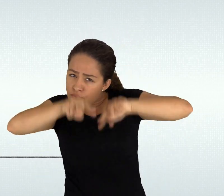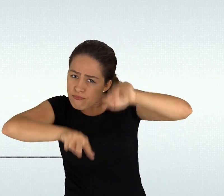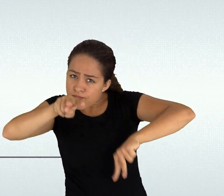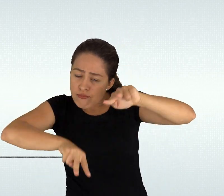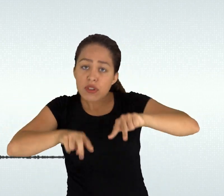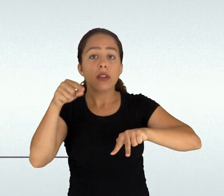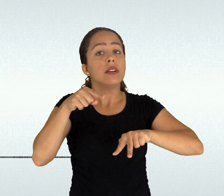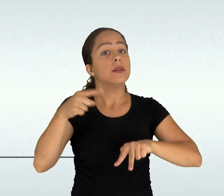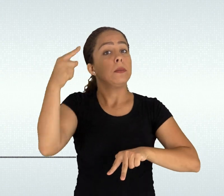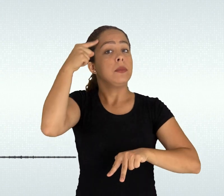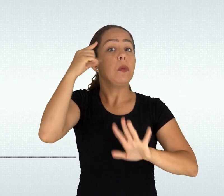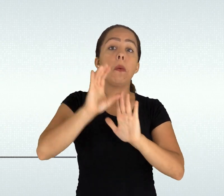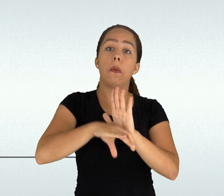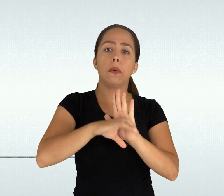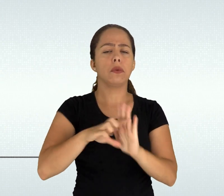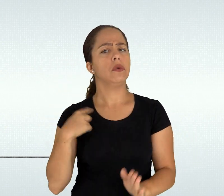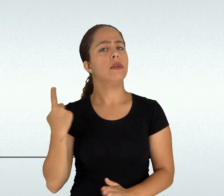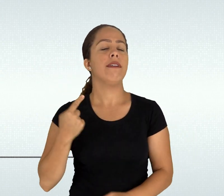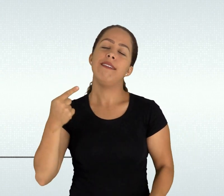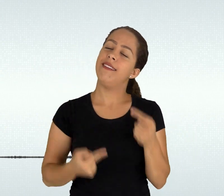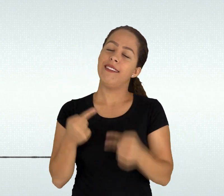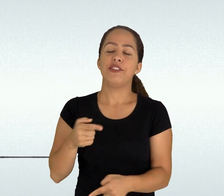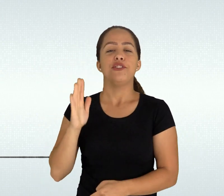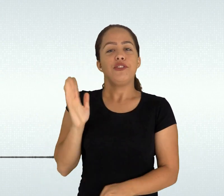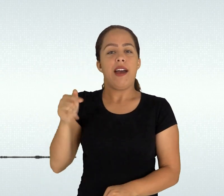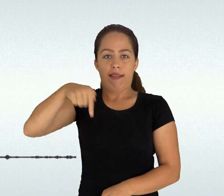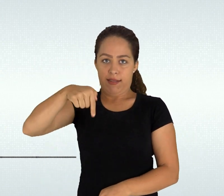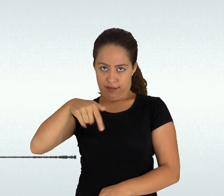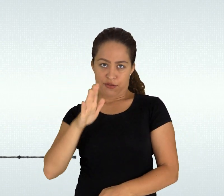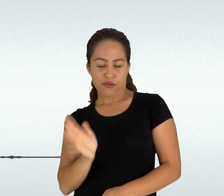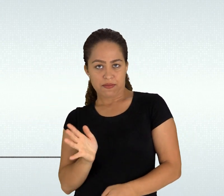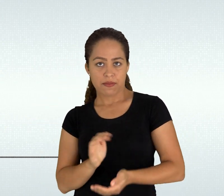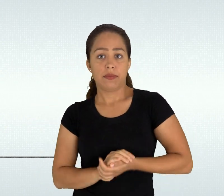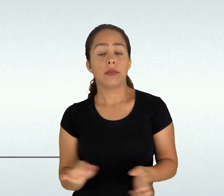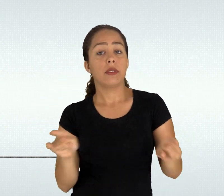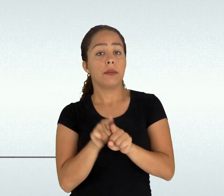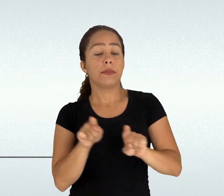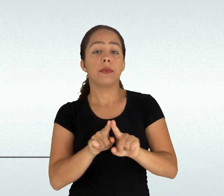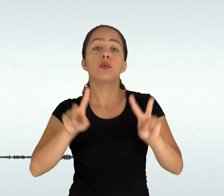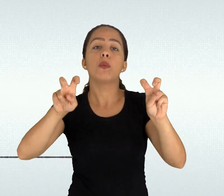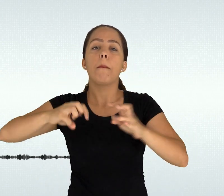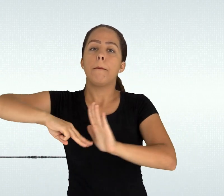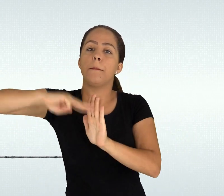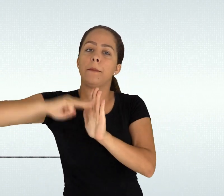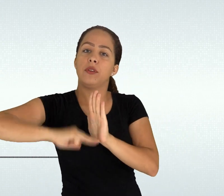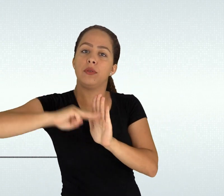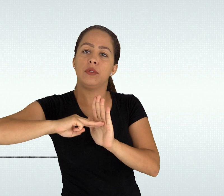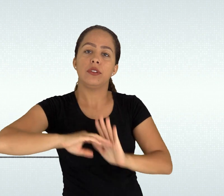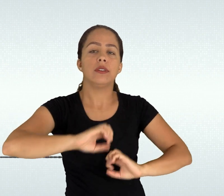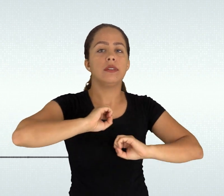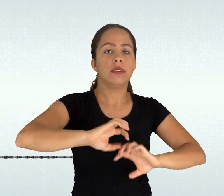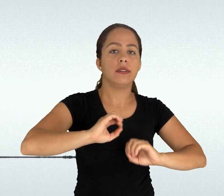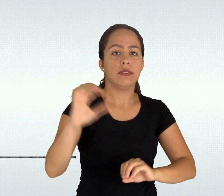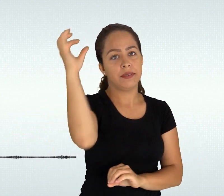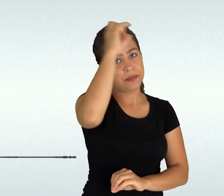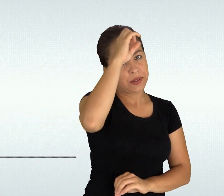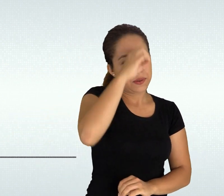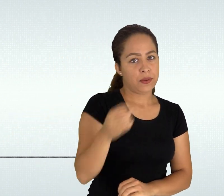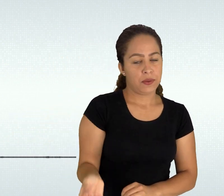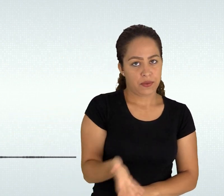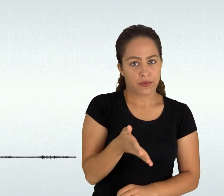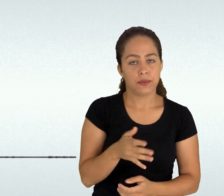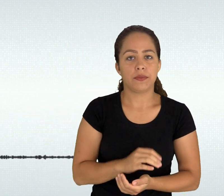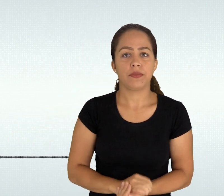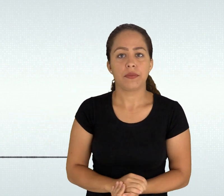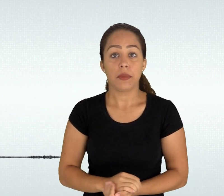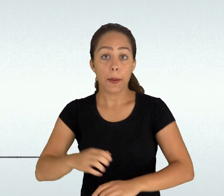vamos juntos? esperamos que tenha gostado este áudio pode ser utilizado